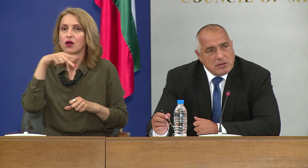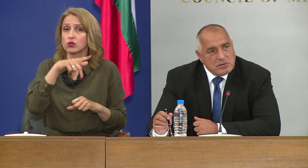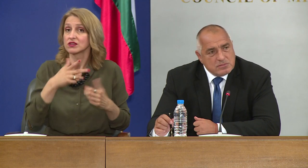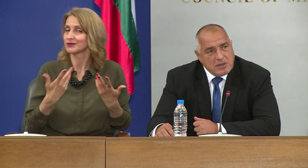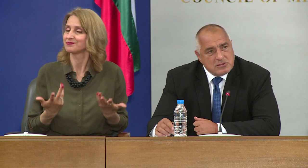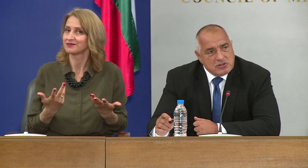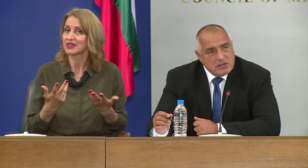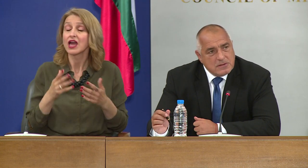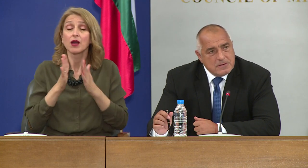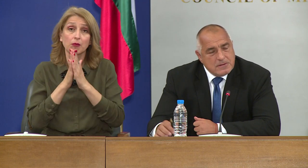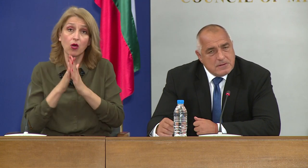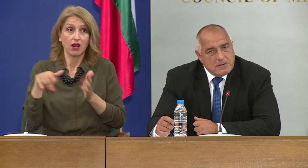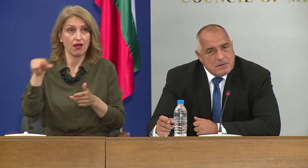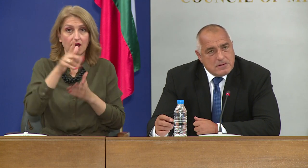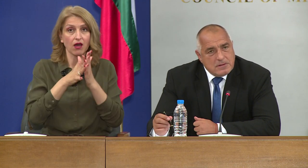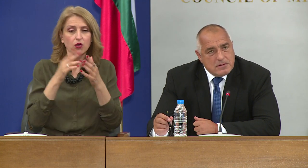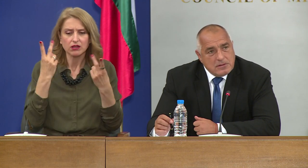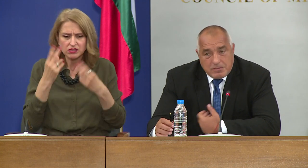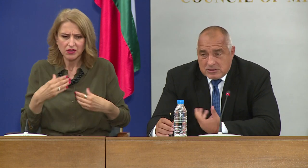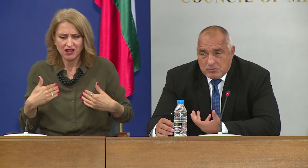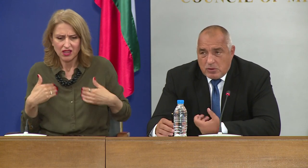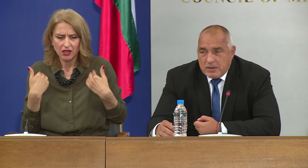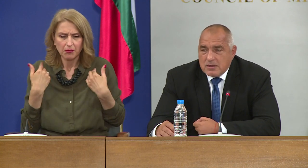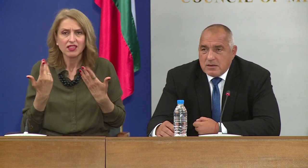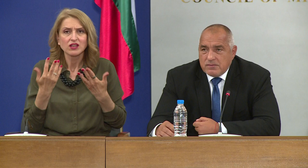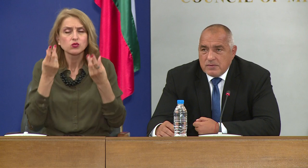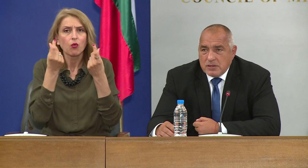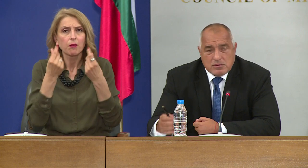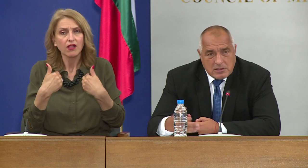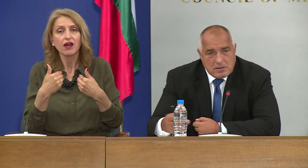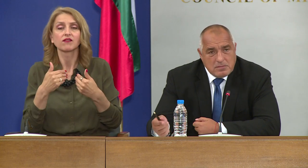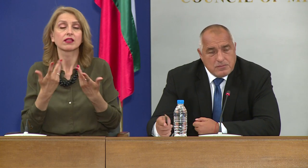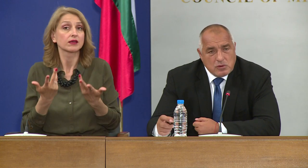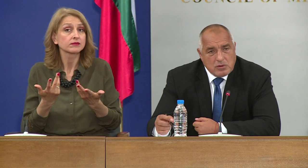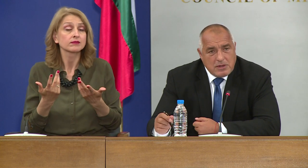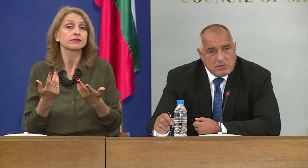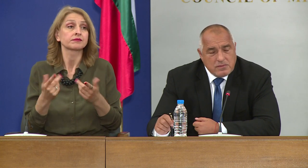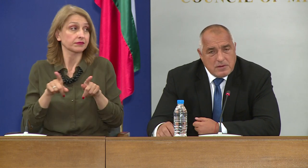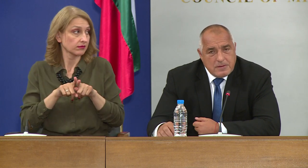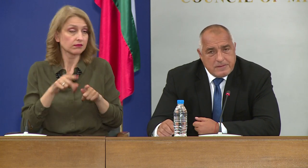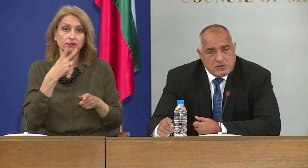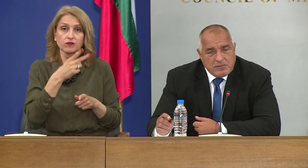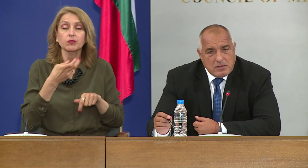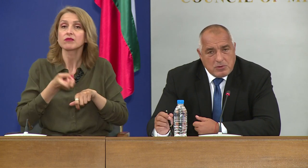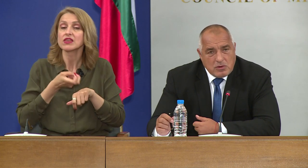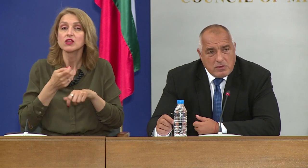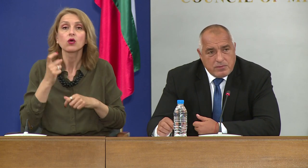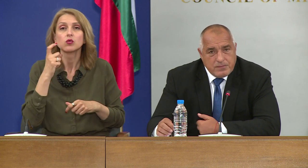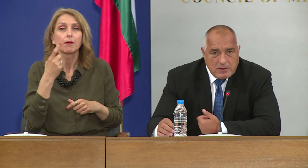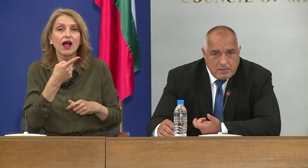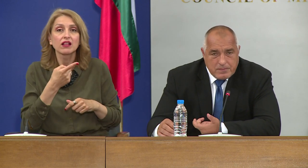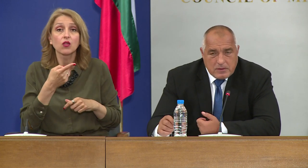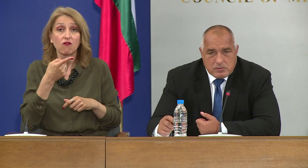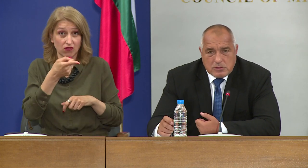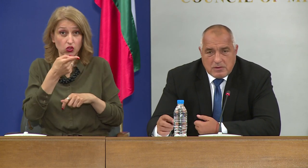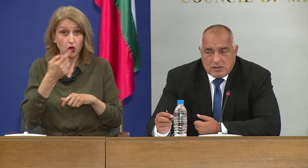бързо, когато разбират, че има симптом някакъв, ето сега и доктор Балтов, шефа на Пирогов.